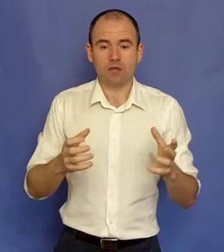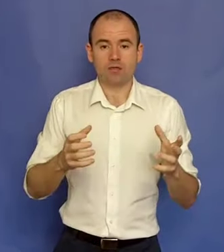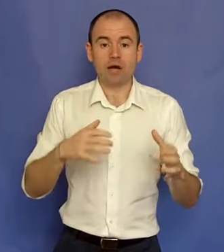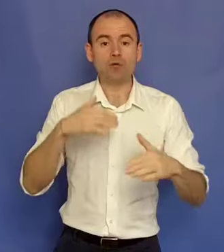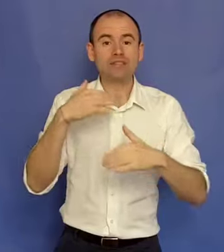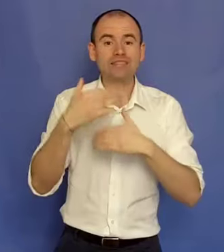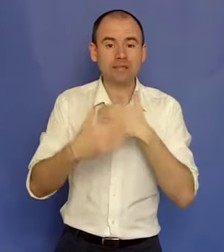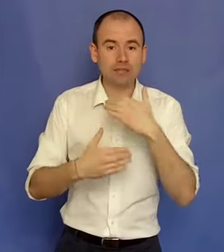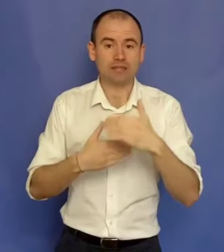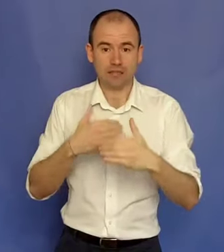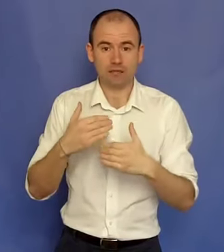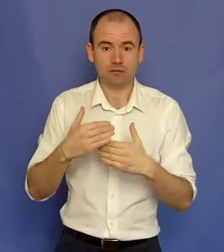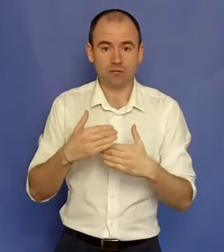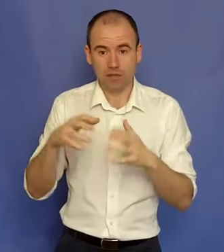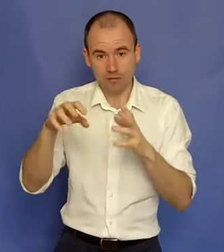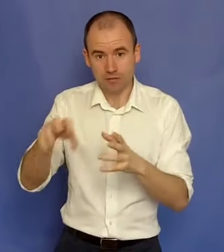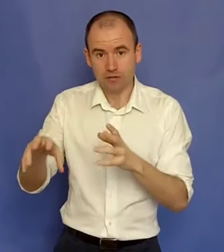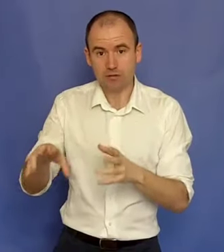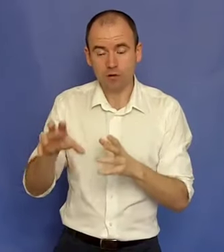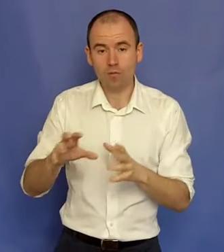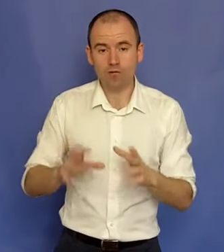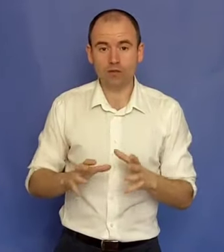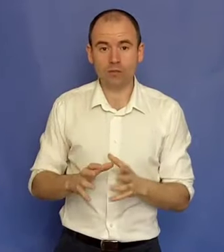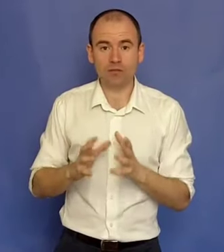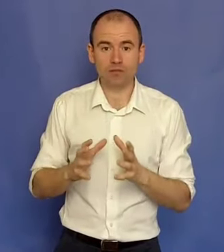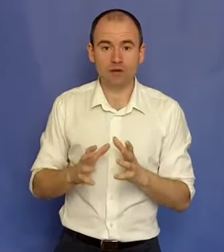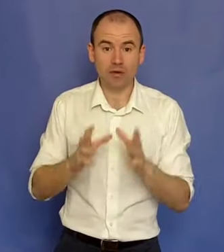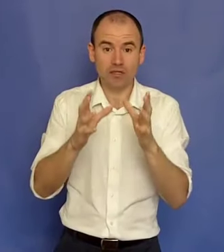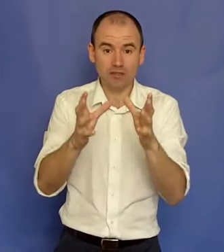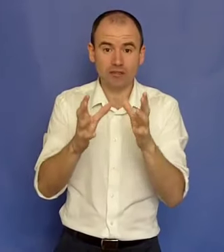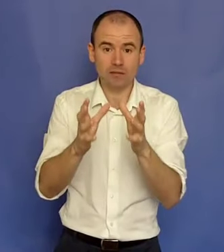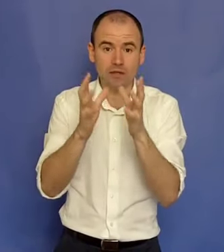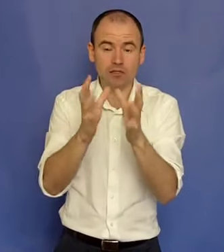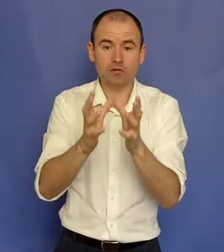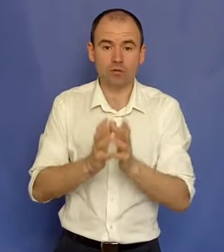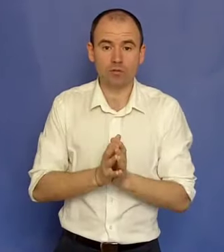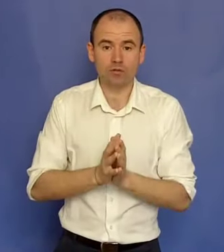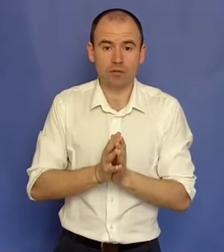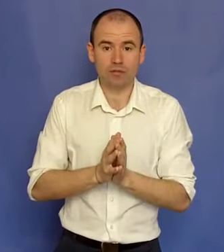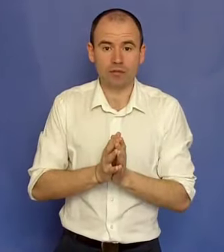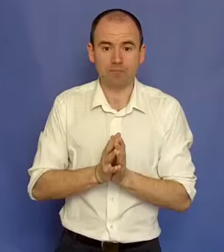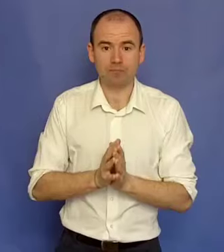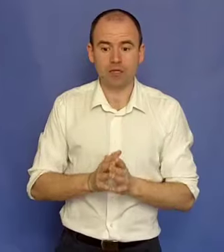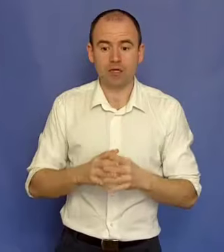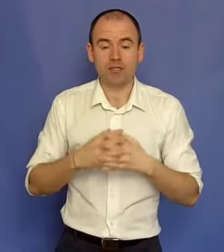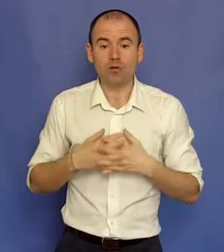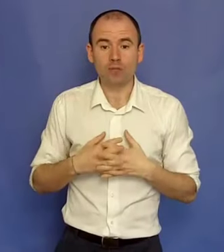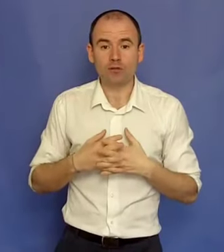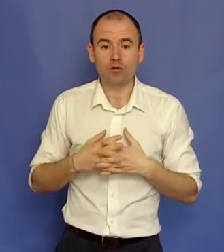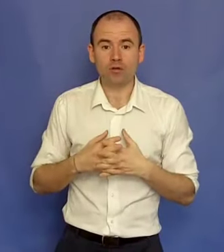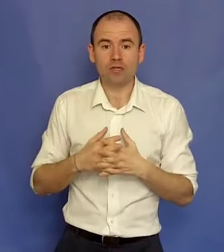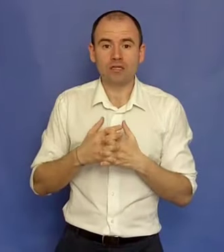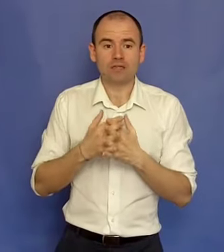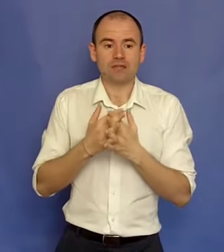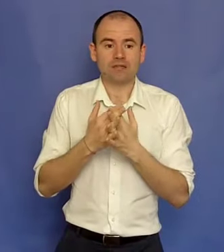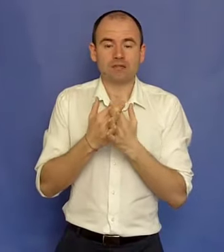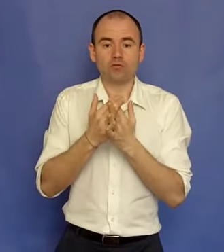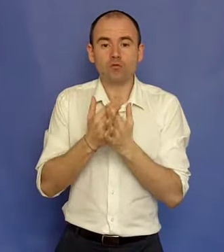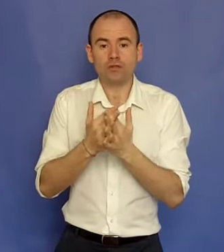și am un sistem întreg pe care am să ți-l descriu acum foarte rapid în câțiva pași ca să-ți dai seama că și tu îl poți implementa. Și eu ca psiholog nu